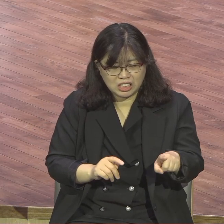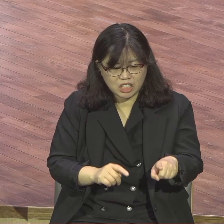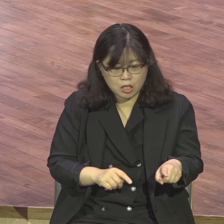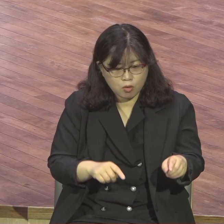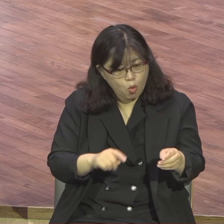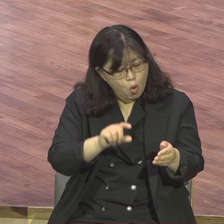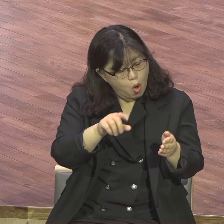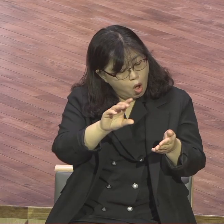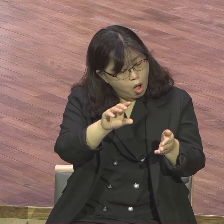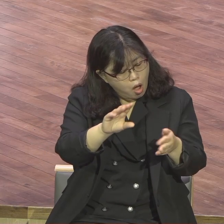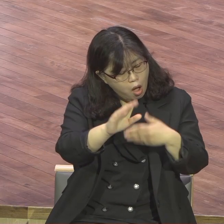기인한다